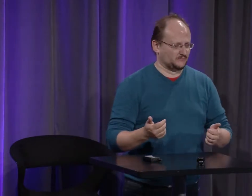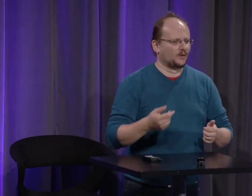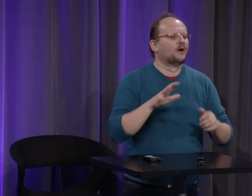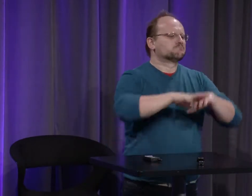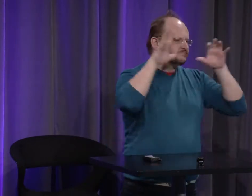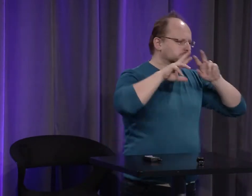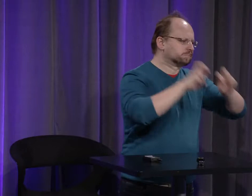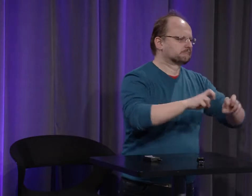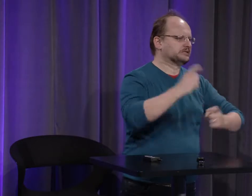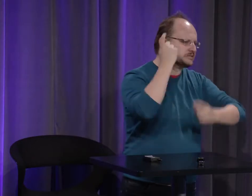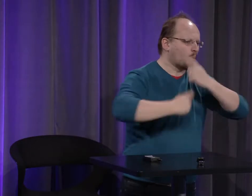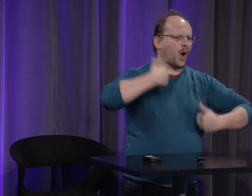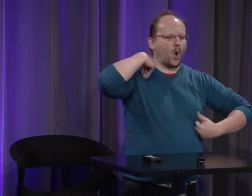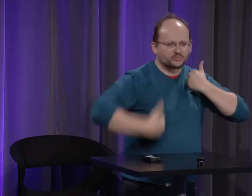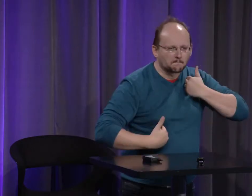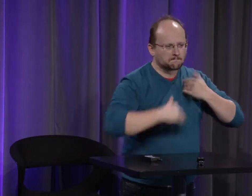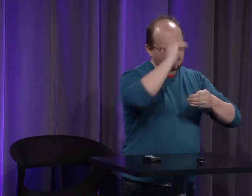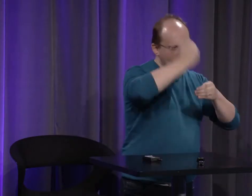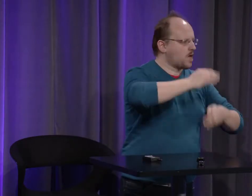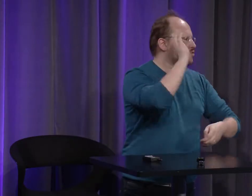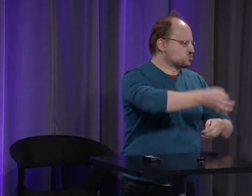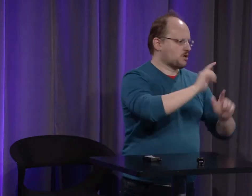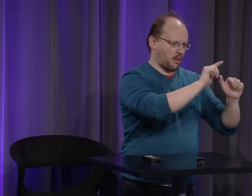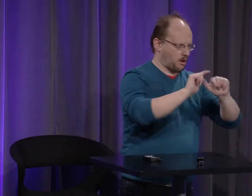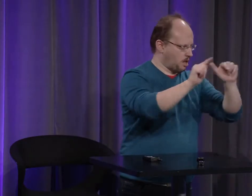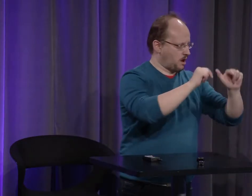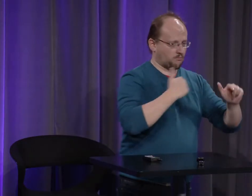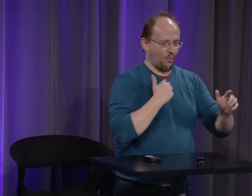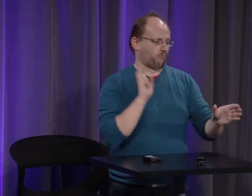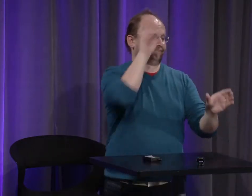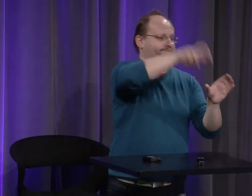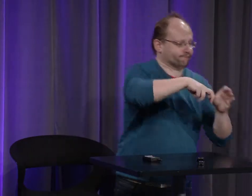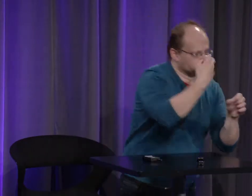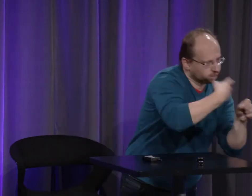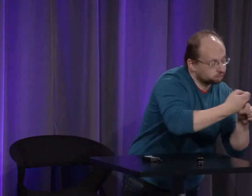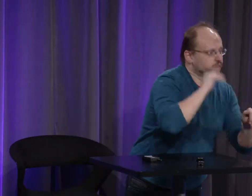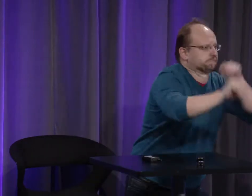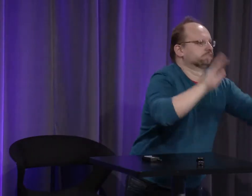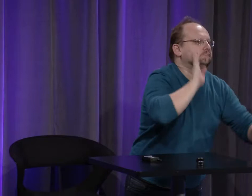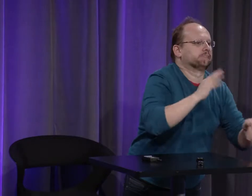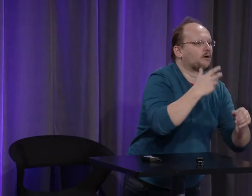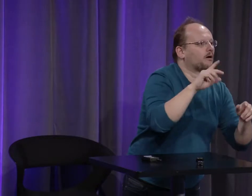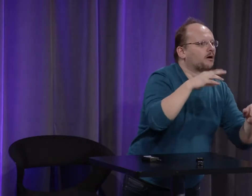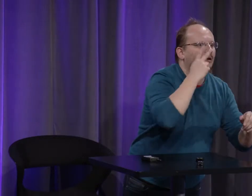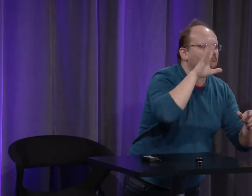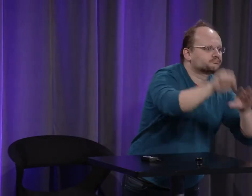il y a eu des petites recherches de ci de là mais surtout sur le handicap sur les personnes handicapées au Moyen-Âge donc